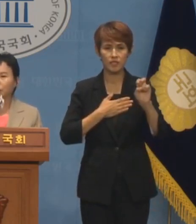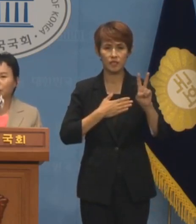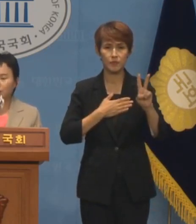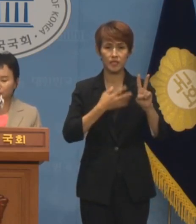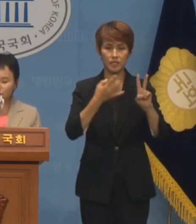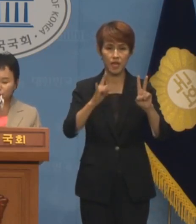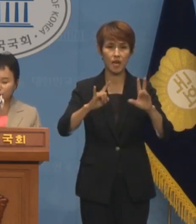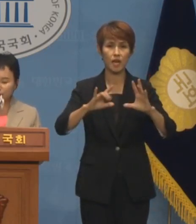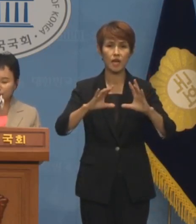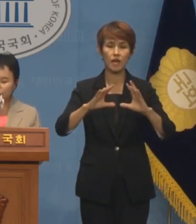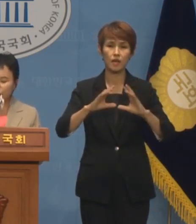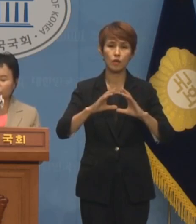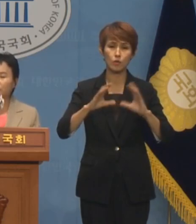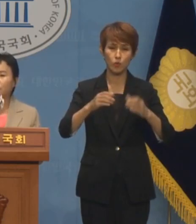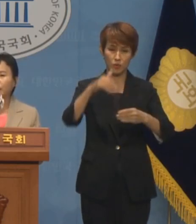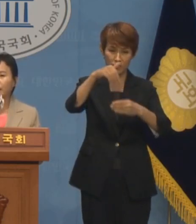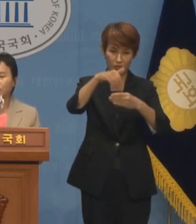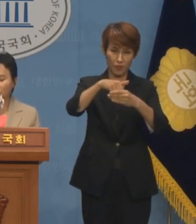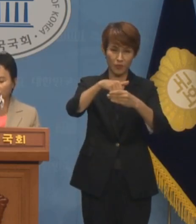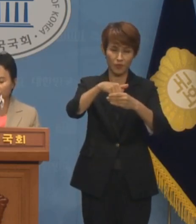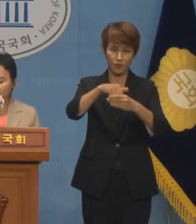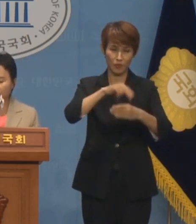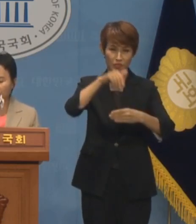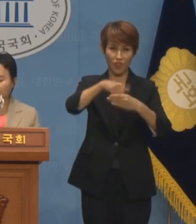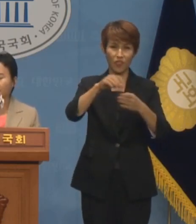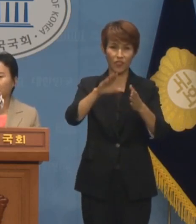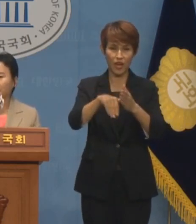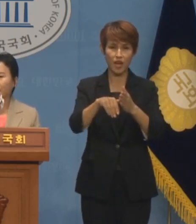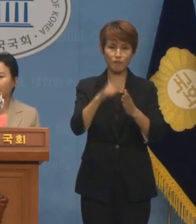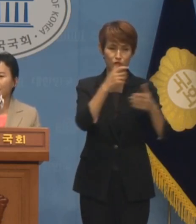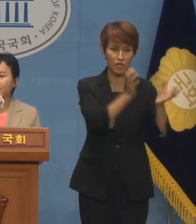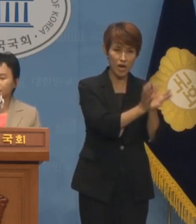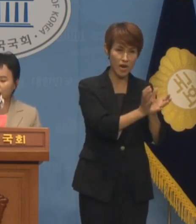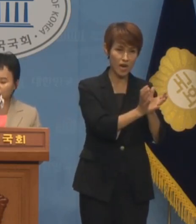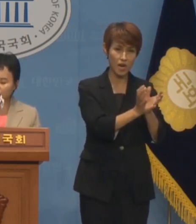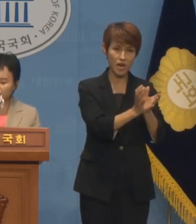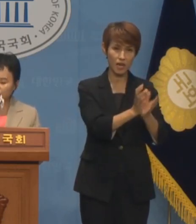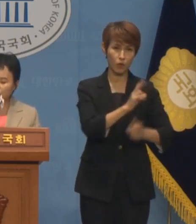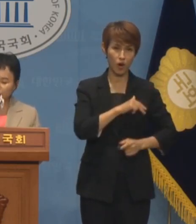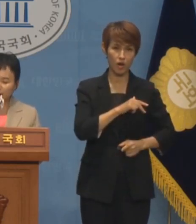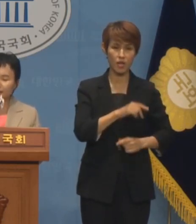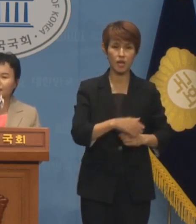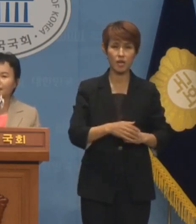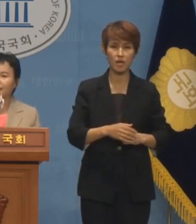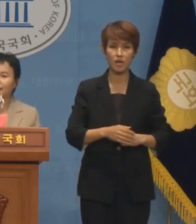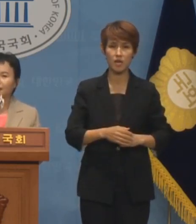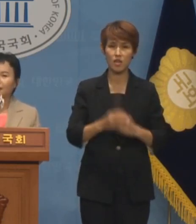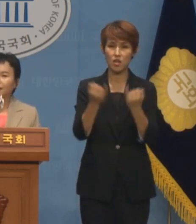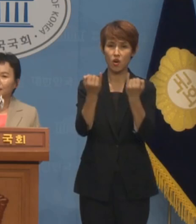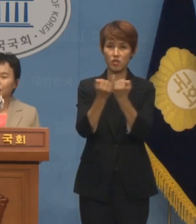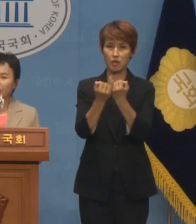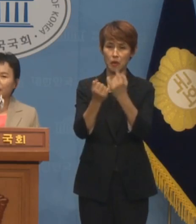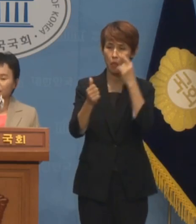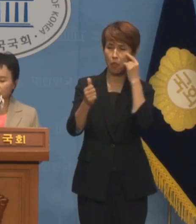때도 민주당 김준혁 의원의 여성 비하 막말 때문에 삭발 투혼을 한 지